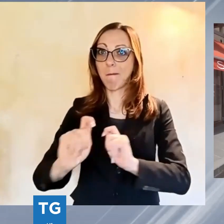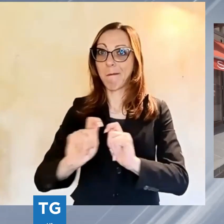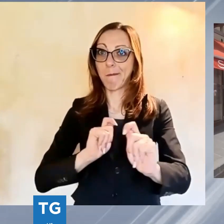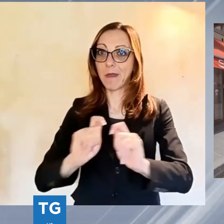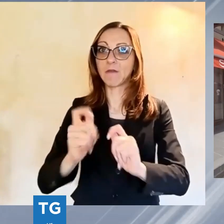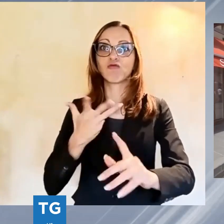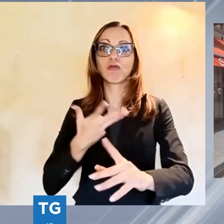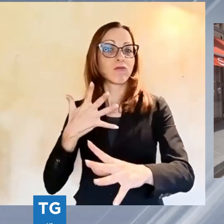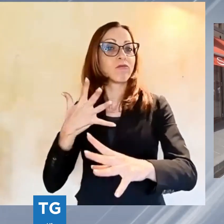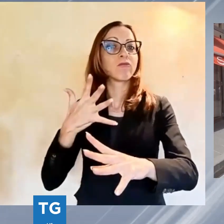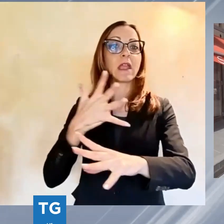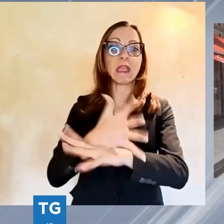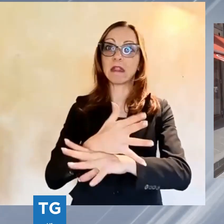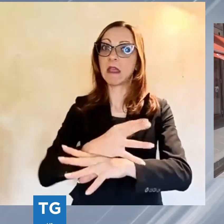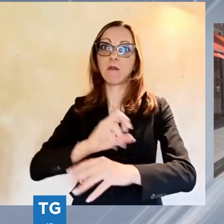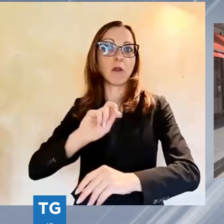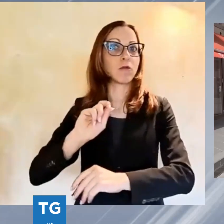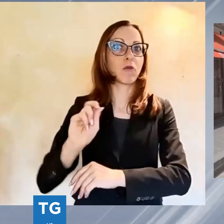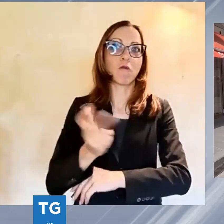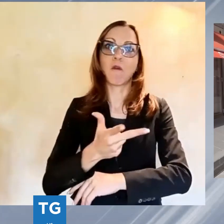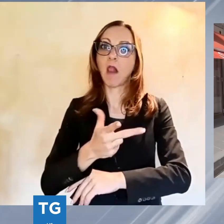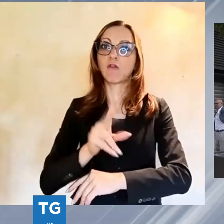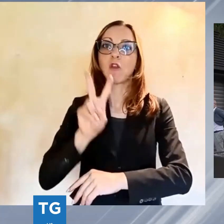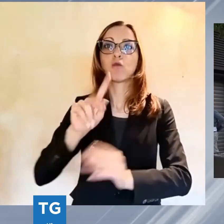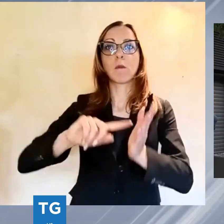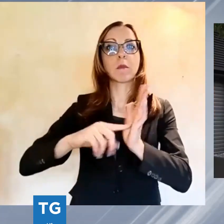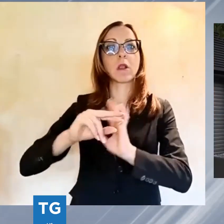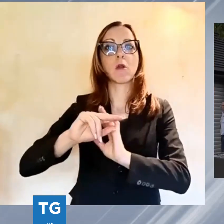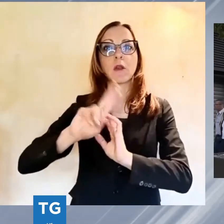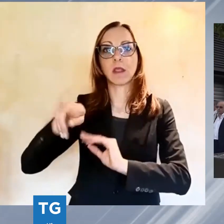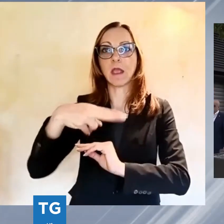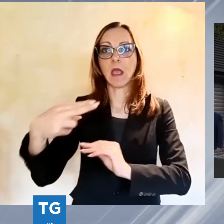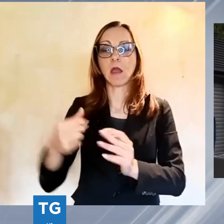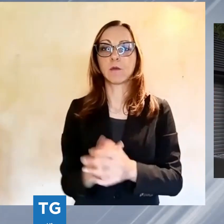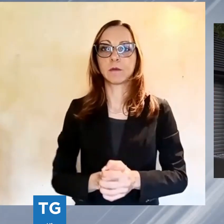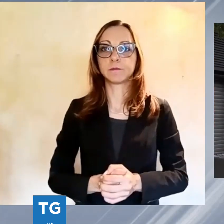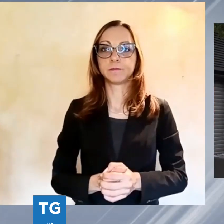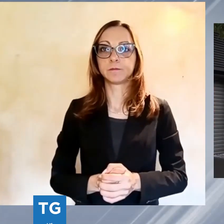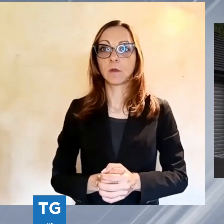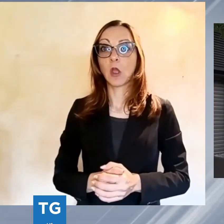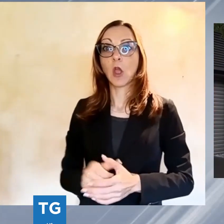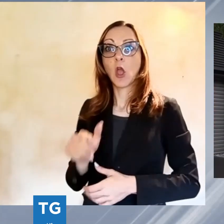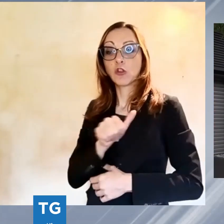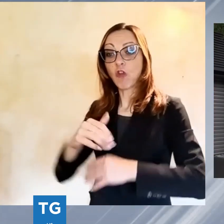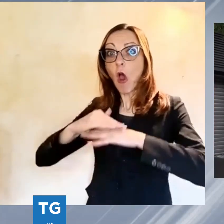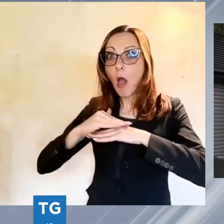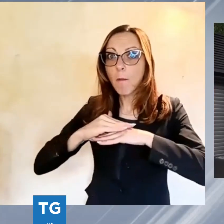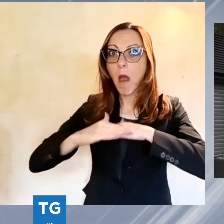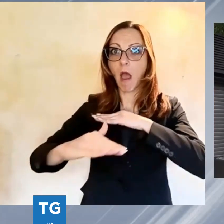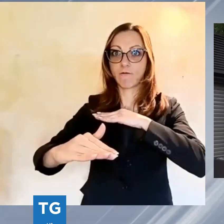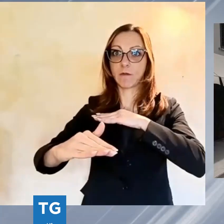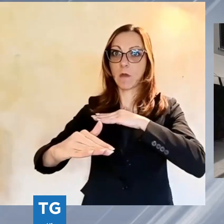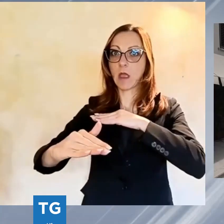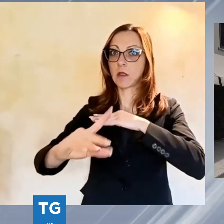tempo di record da 2 milioni di euro. Non è soltanto la pavimentazione, qua c'è tutta una serie di sottoservizi estremamente